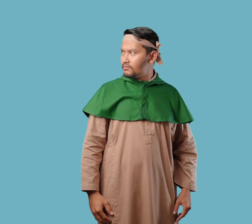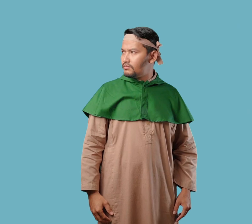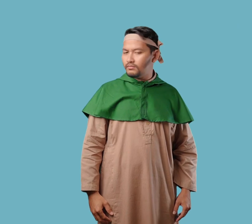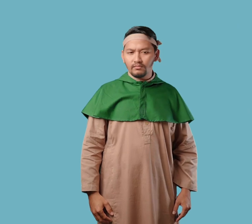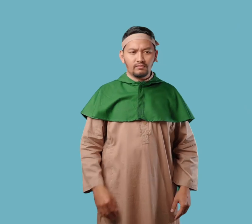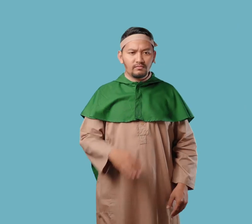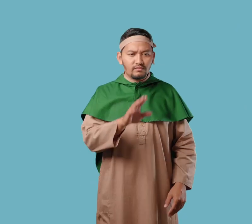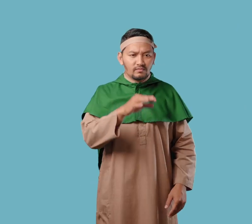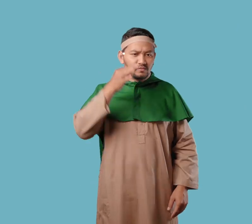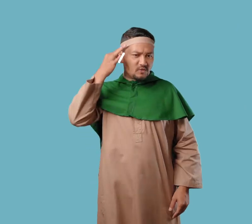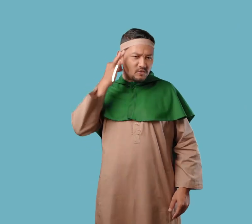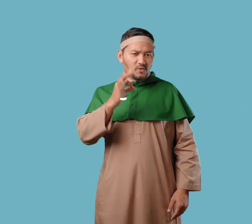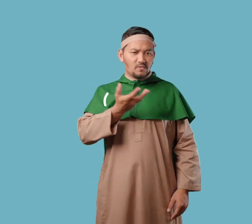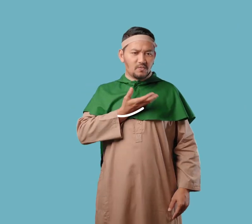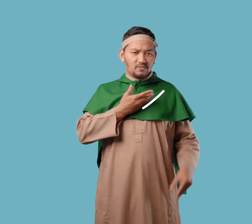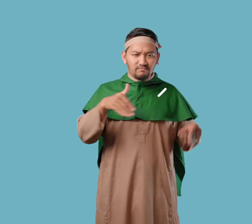untuk menikah dengan Nabi Muhammad